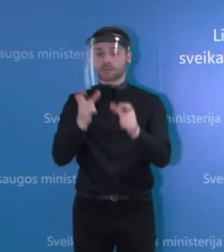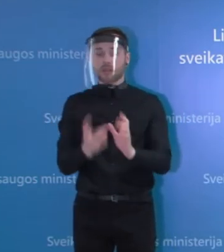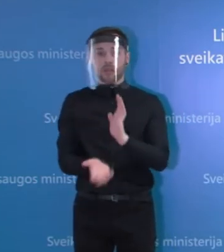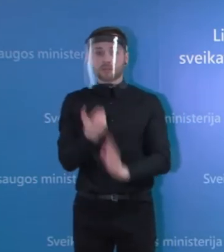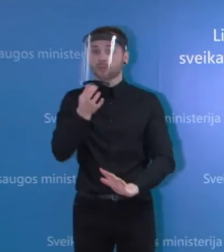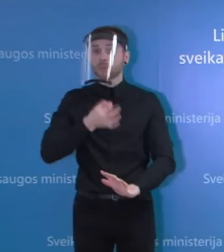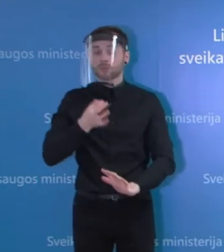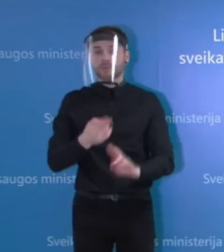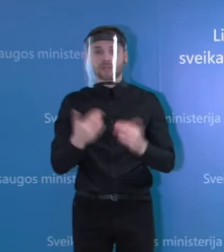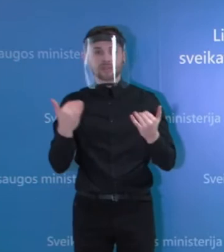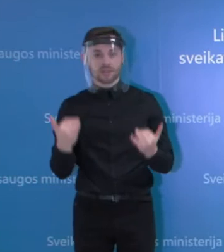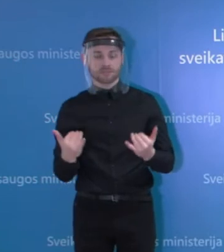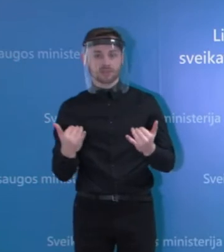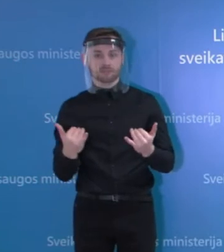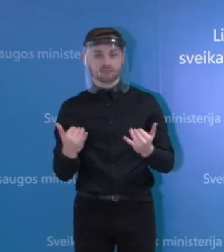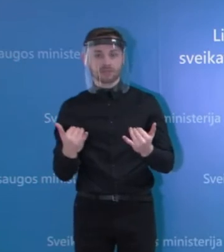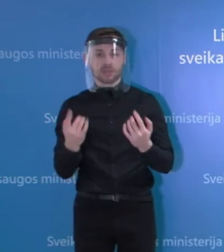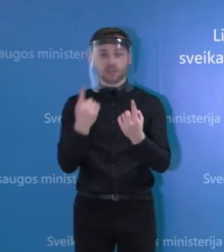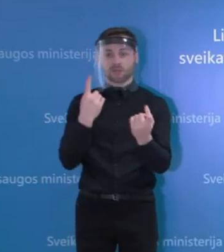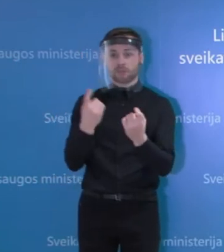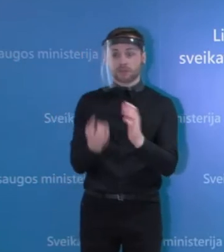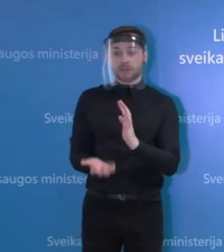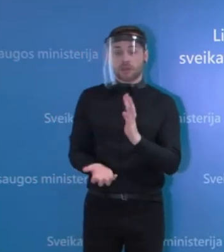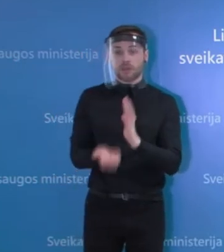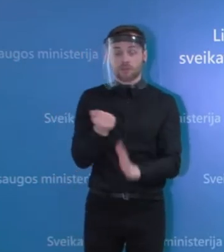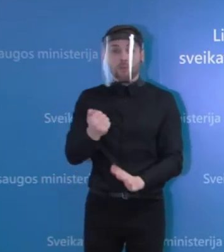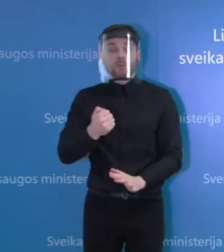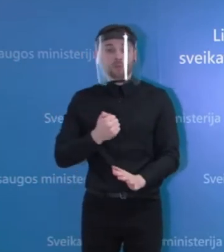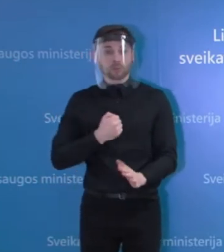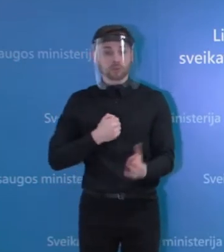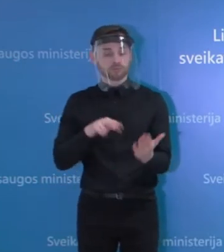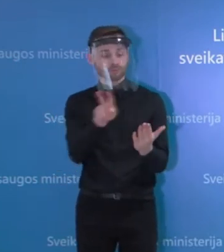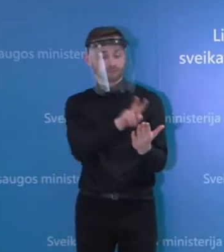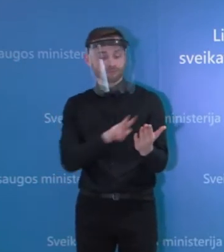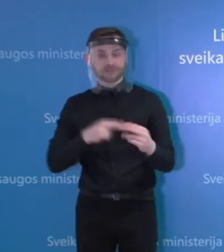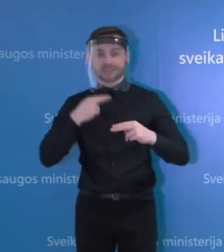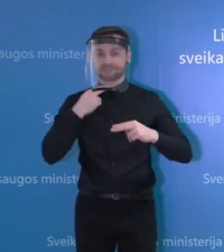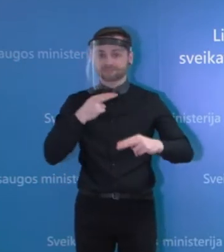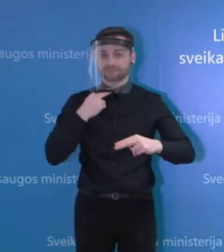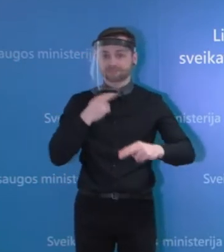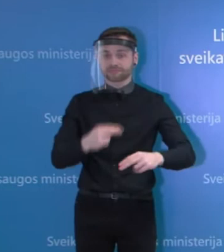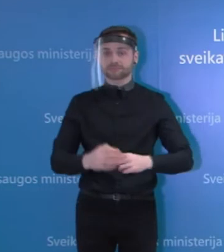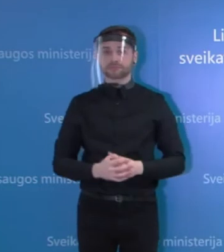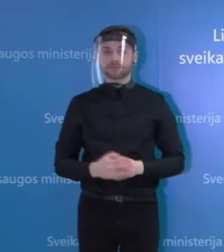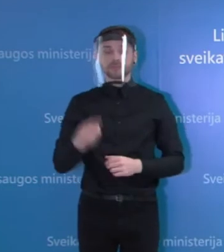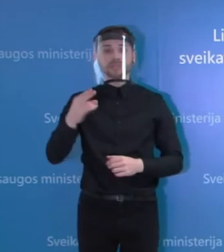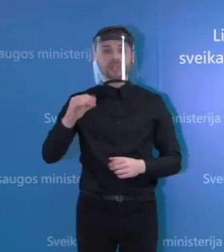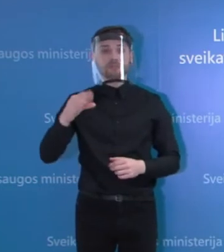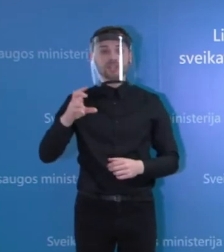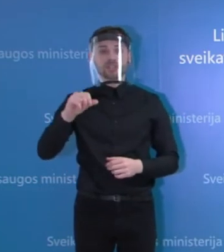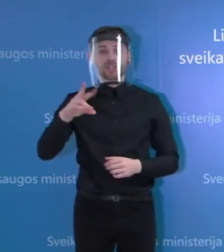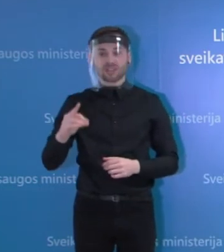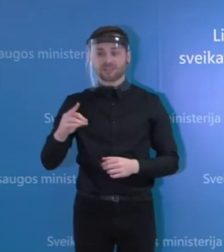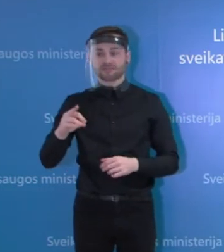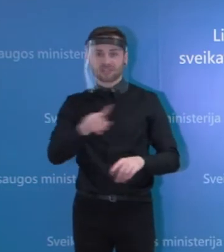Tai kol kas labai atsargiai vertinam tuos duomenius, kuriuos turim. Bet tikrai nemenšinė, kaip ir sakiau, nėra rodiklės visai